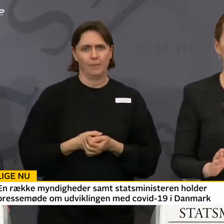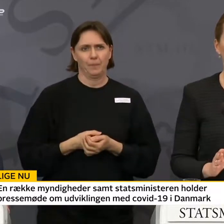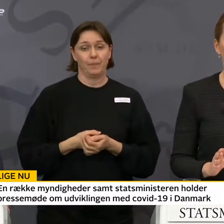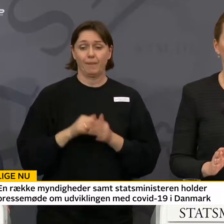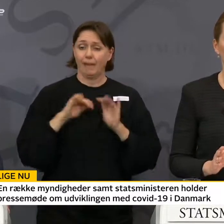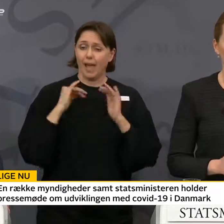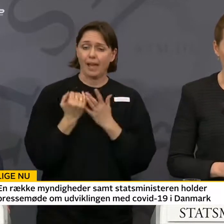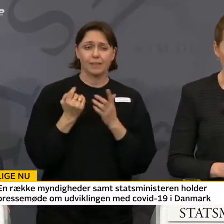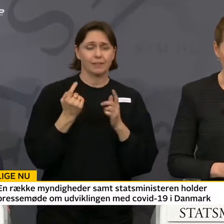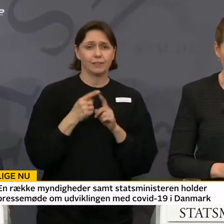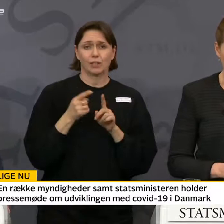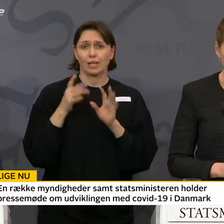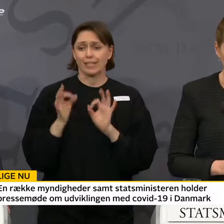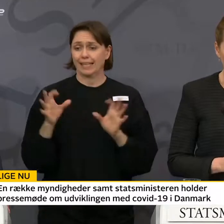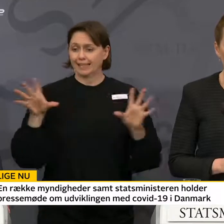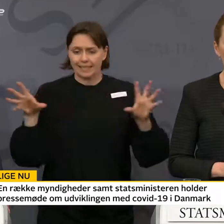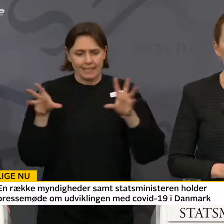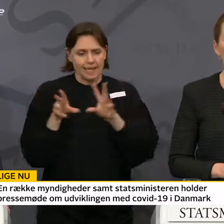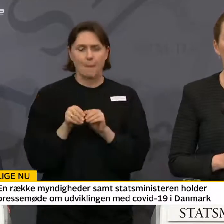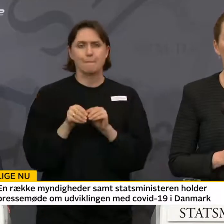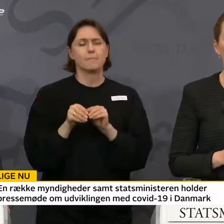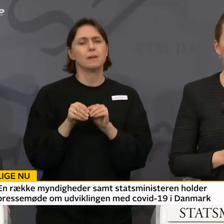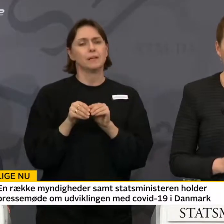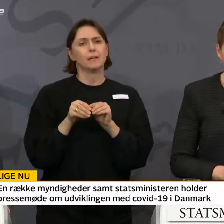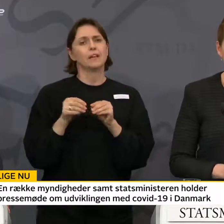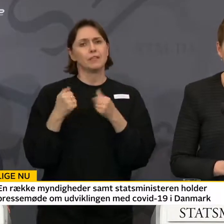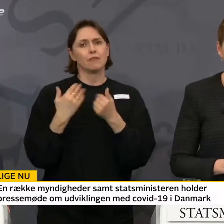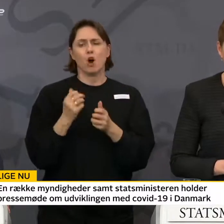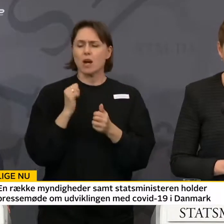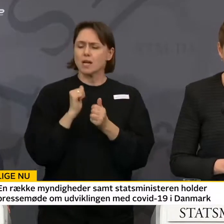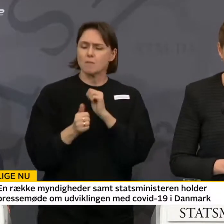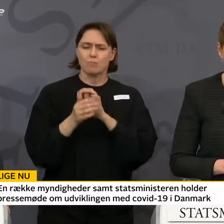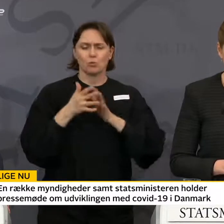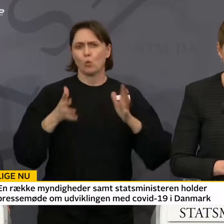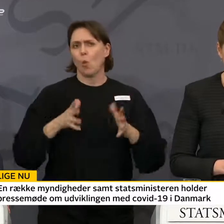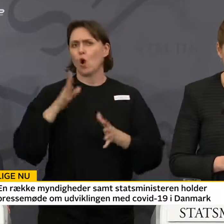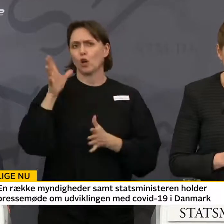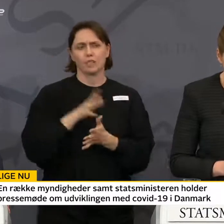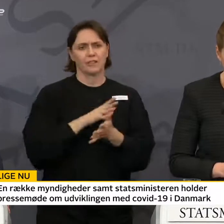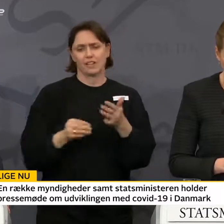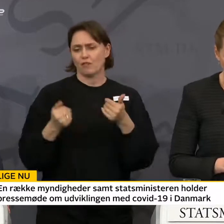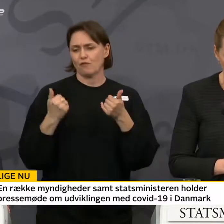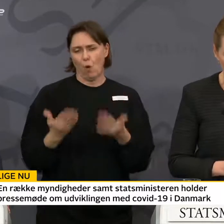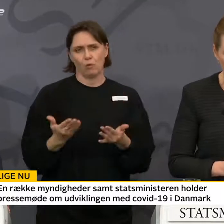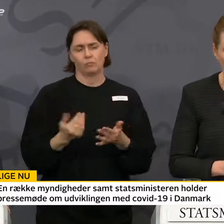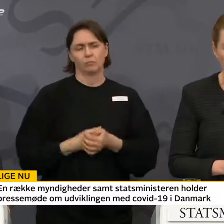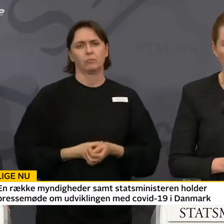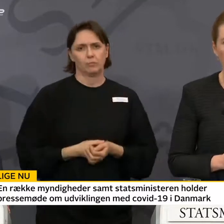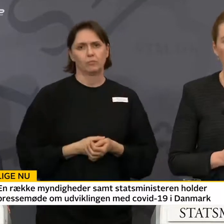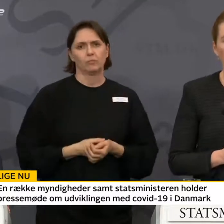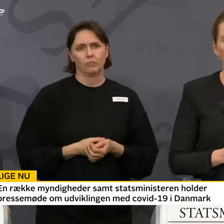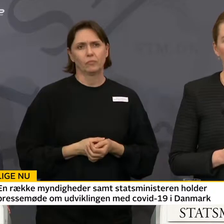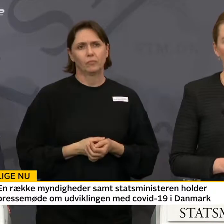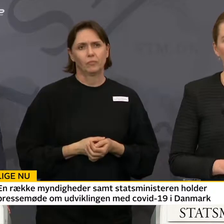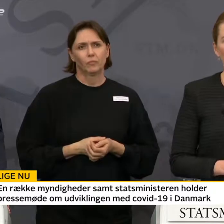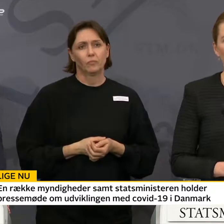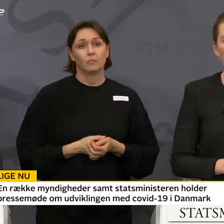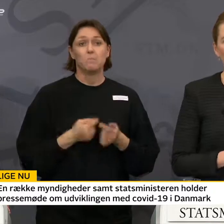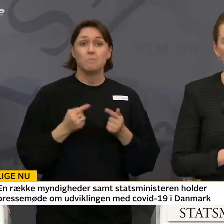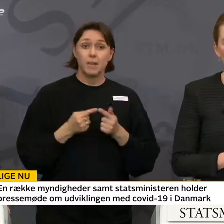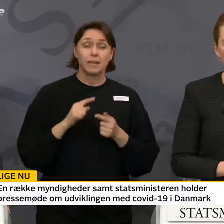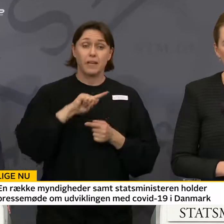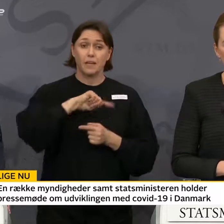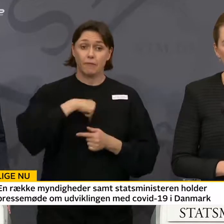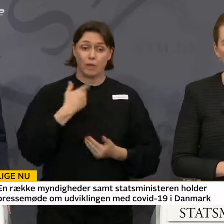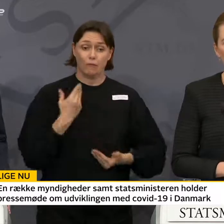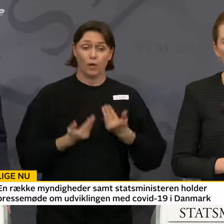Alt det her til sammen kommer til at få kæmpe konsekvenser. Kæmpe konsekvenser. Men vores vurdering